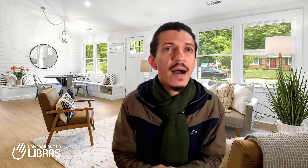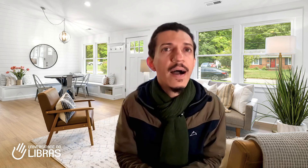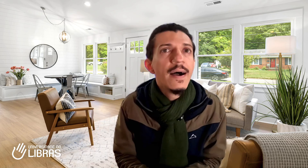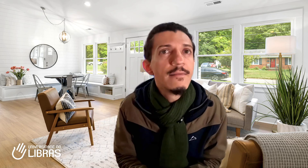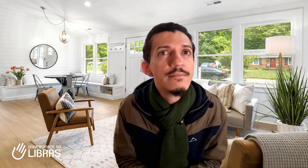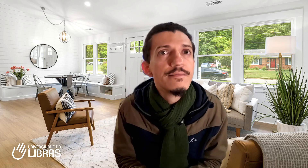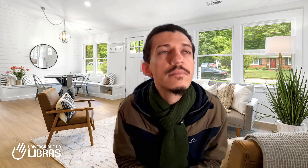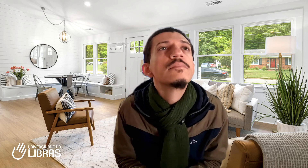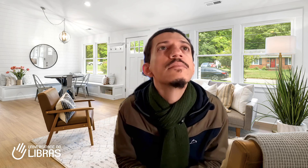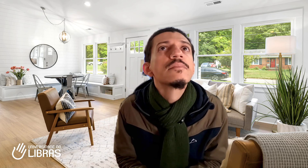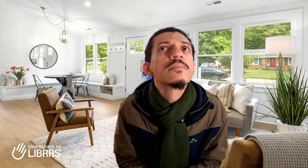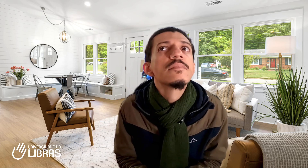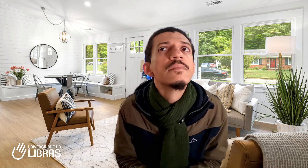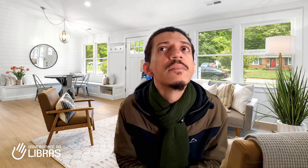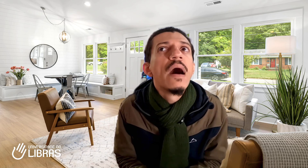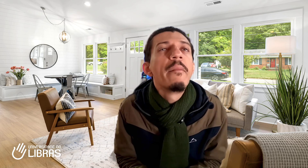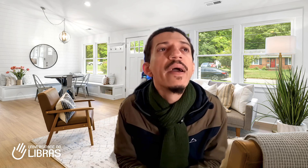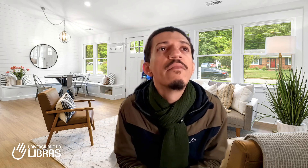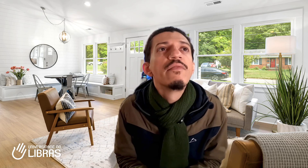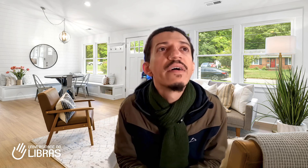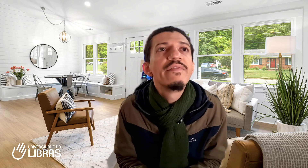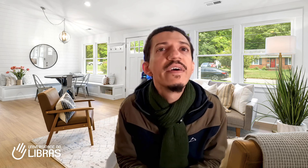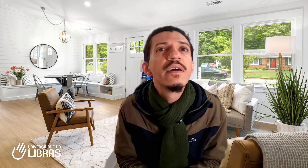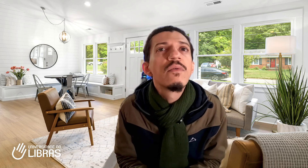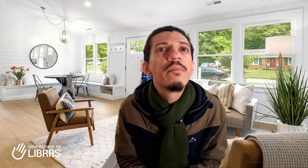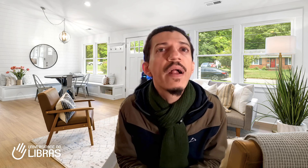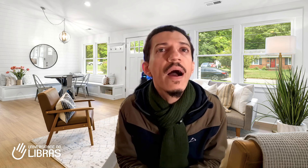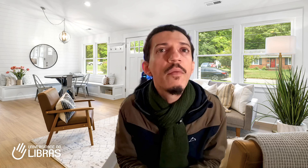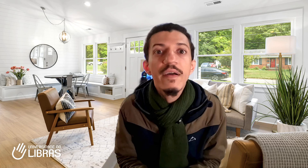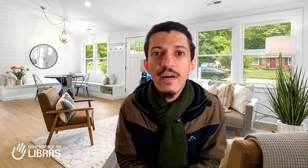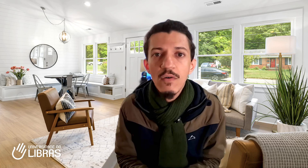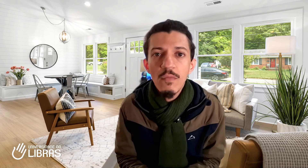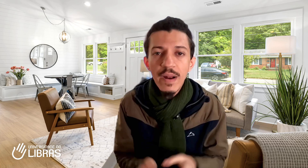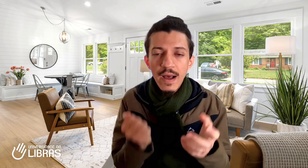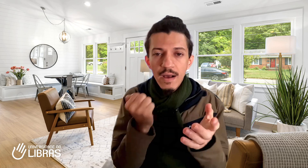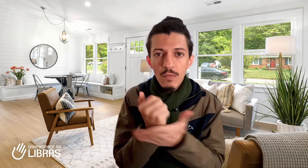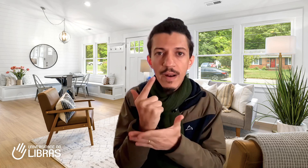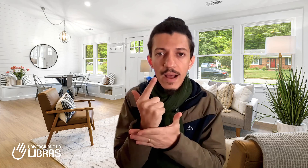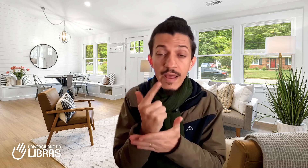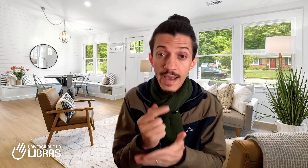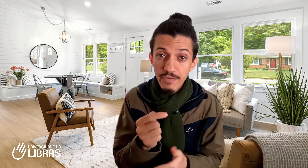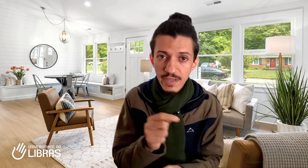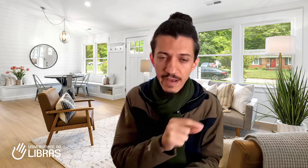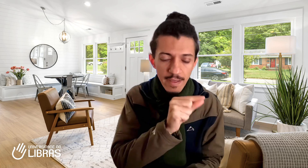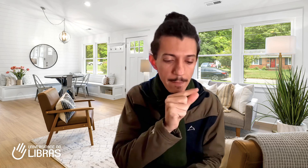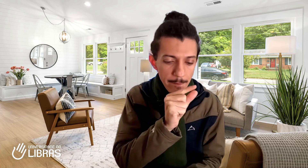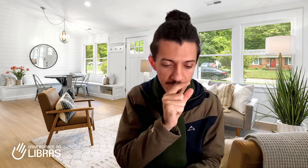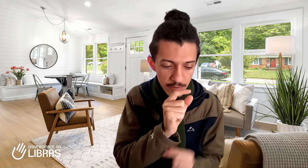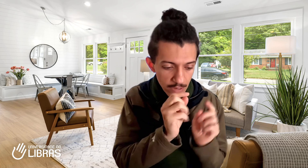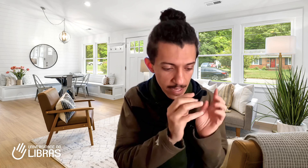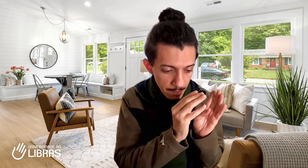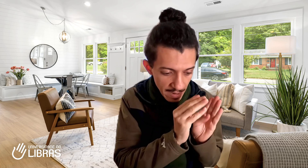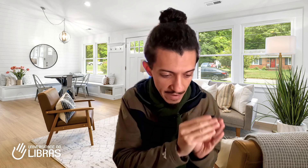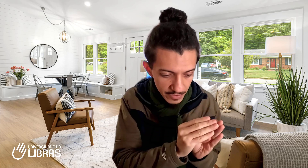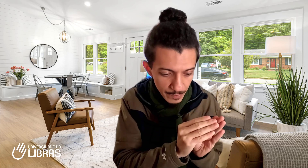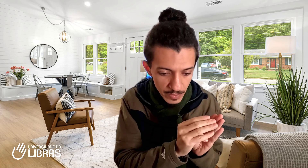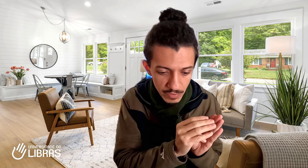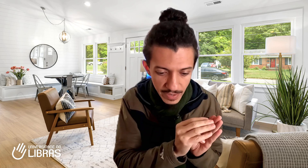amanhã eu vou na feira comprar. Como é que fala comprar? Comprar. E aí você vai pegando cada palavra do português,